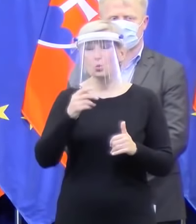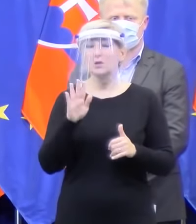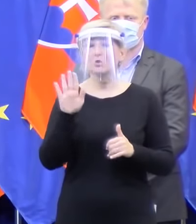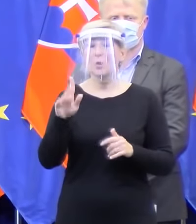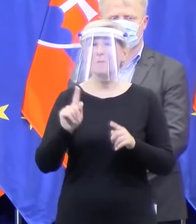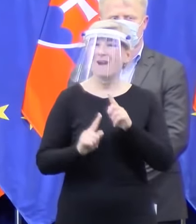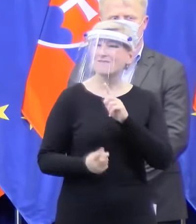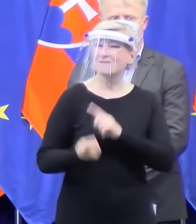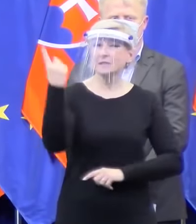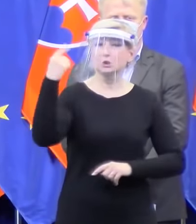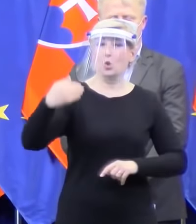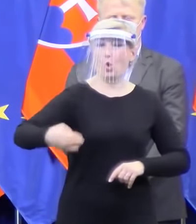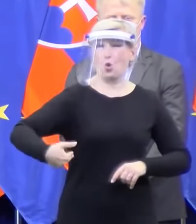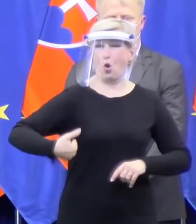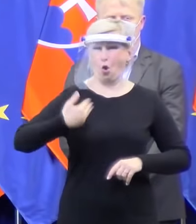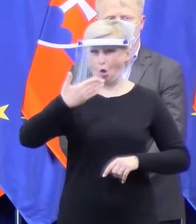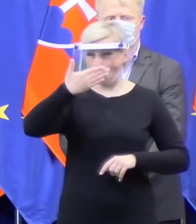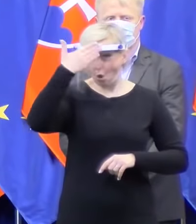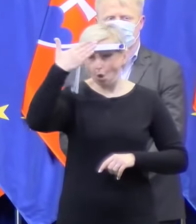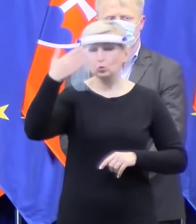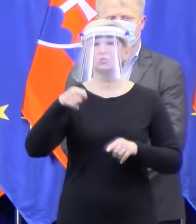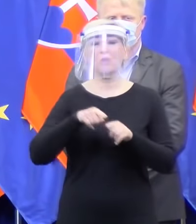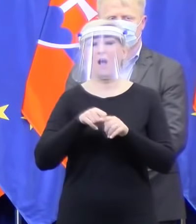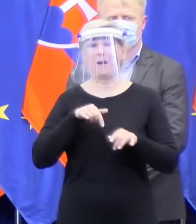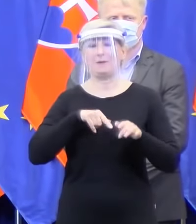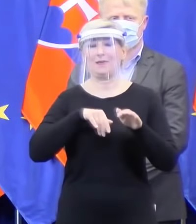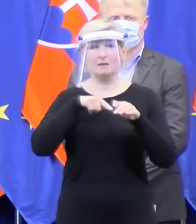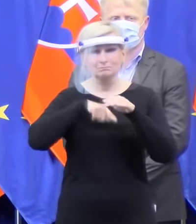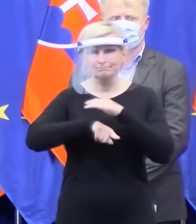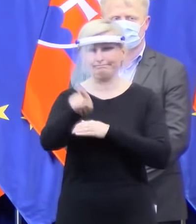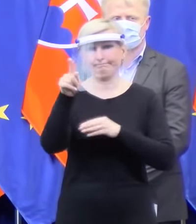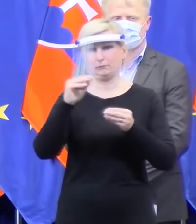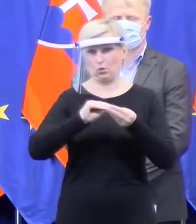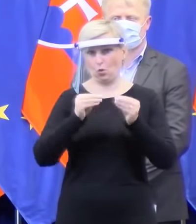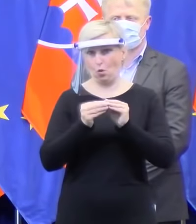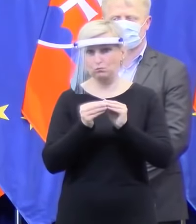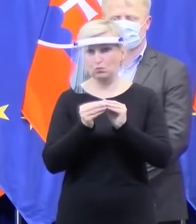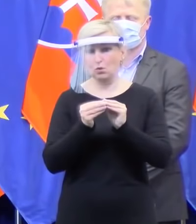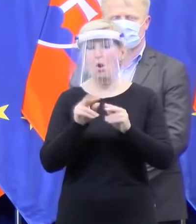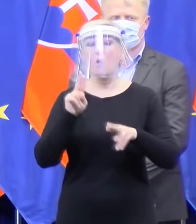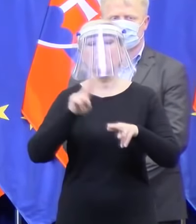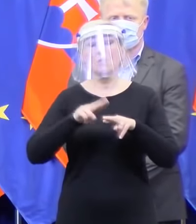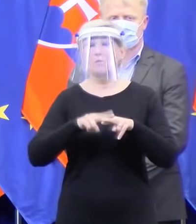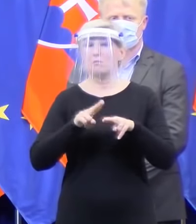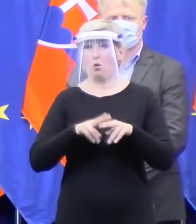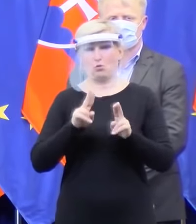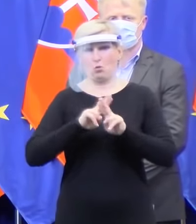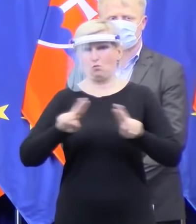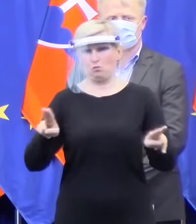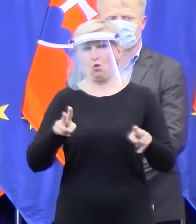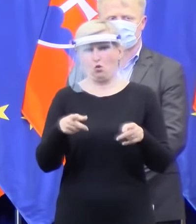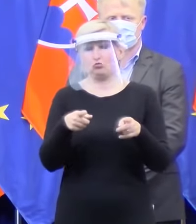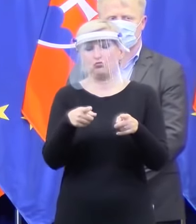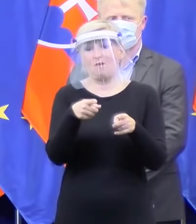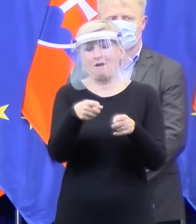horúčku, aby do tých obchodov nestupovali, lebo tam je jednoducho potom vysoká pravdepodobnosť, že by mohli byť nakazení.